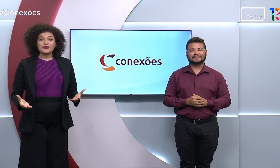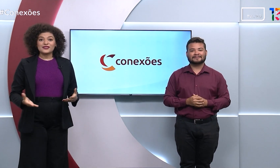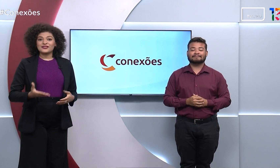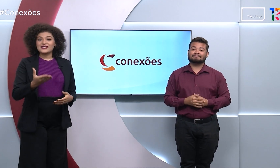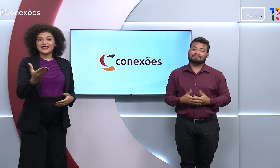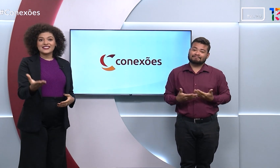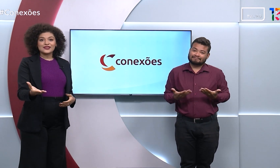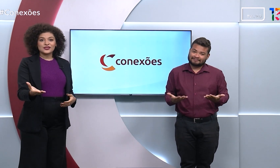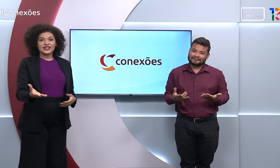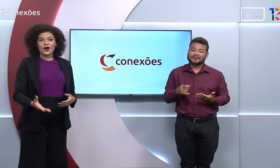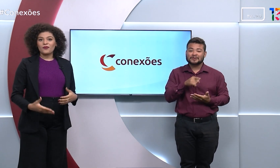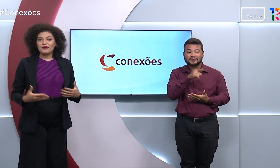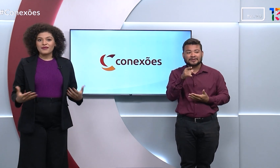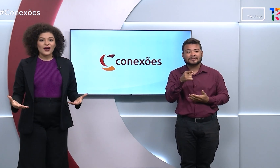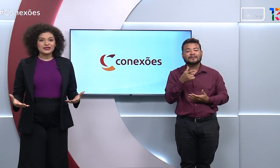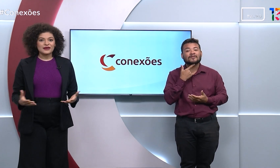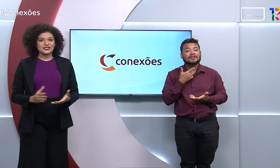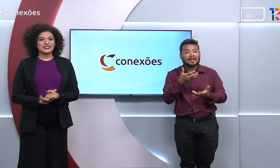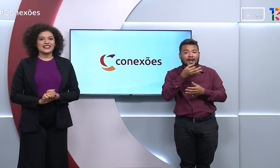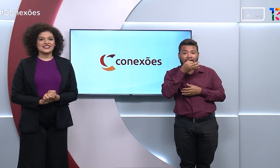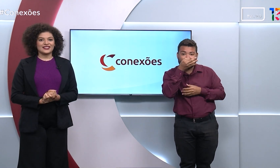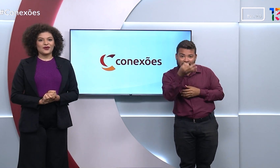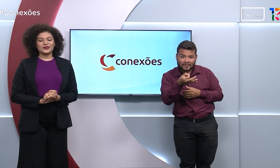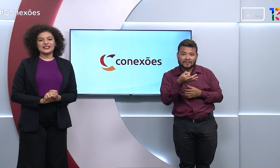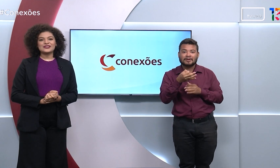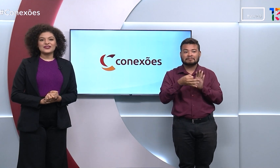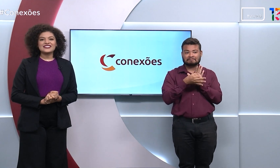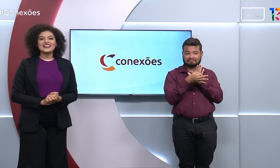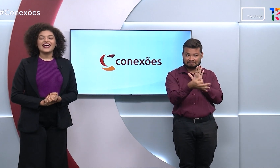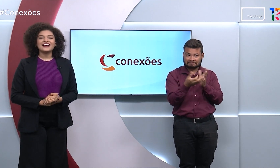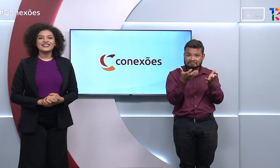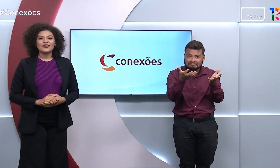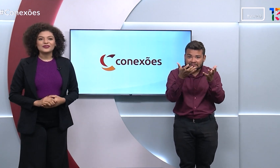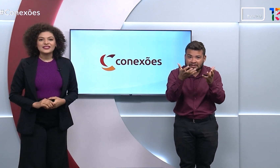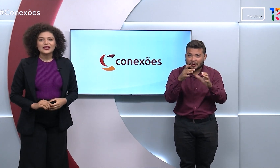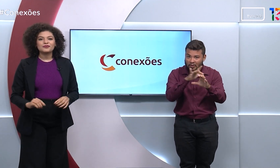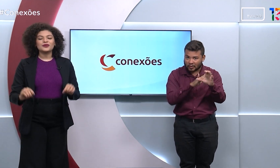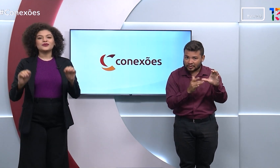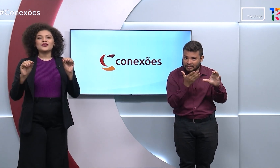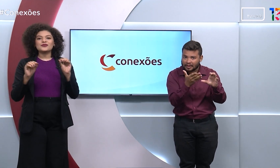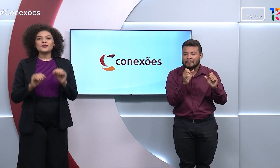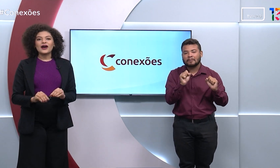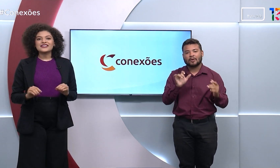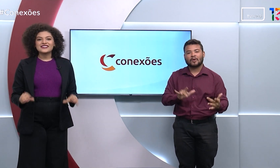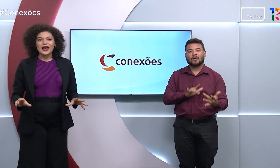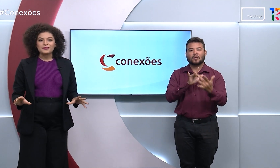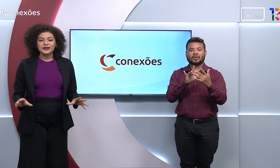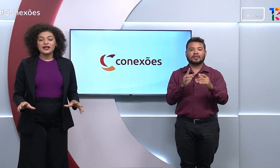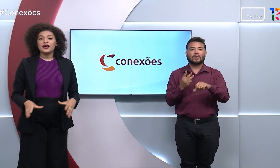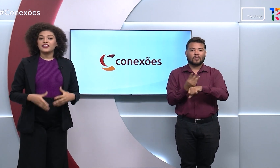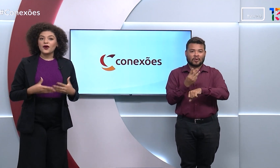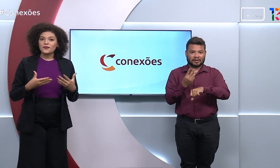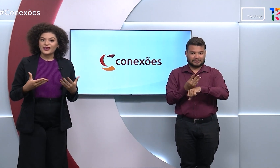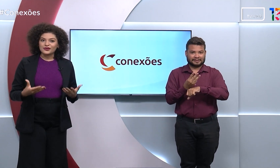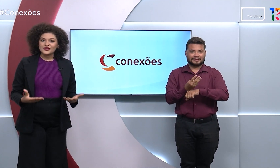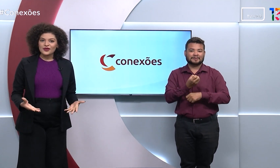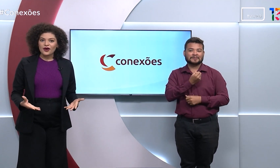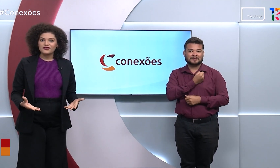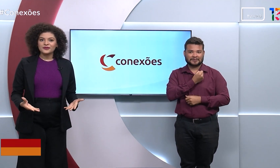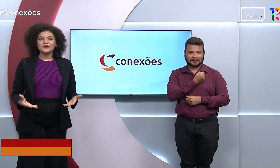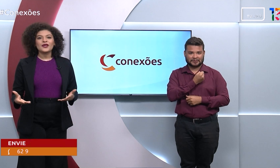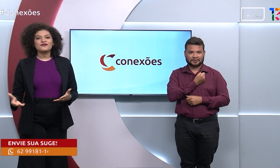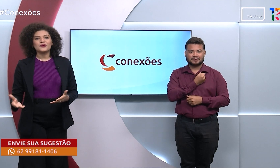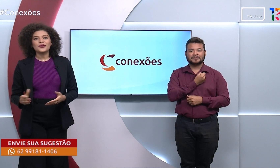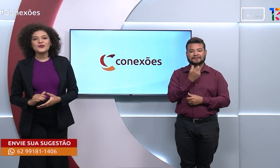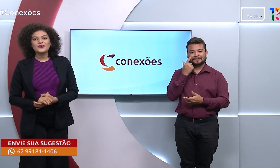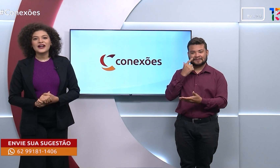Bom, se você quiser sugerir alguma pauta para a gente trazer aqui ao Conexões, entre em contato pelo nosso WhatsApp, que é o 629